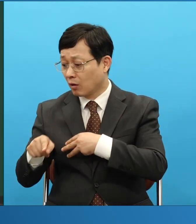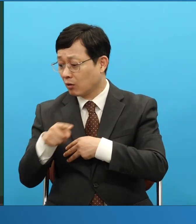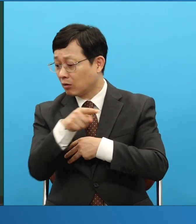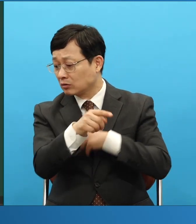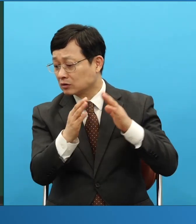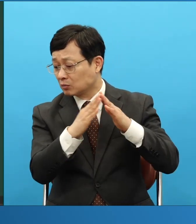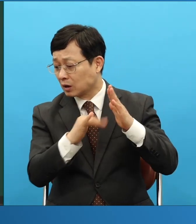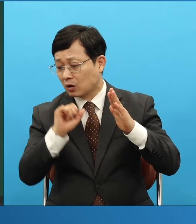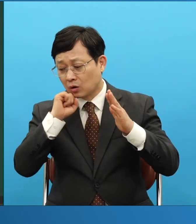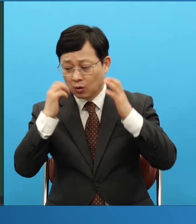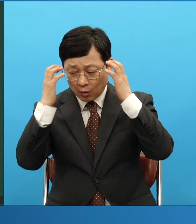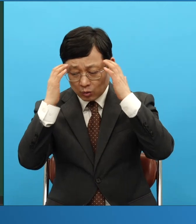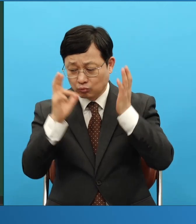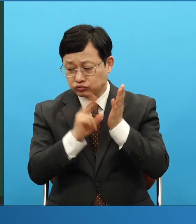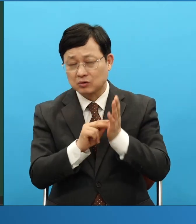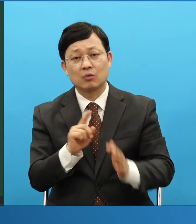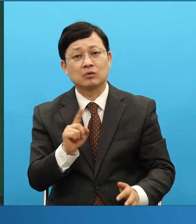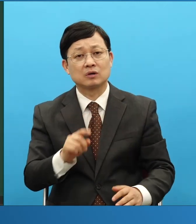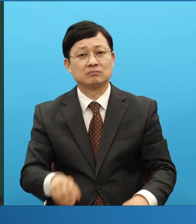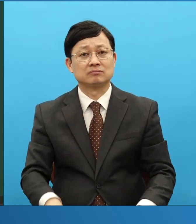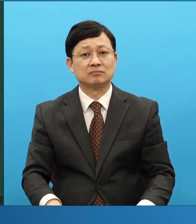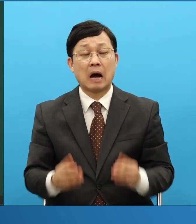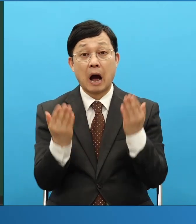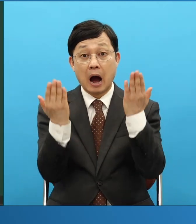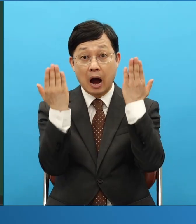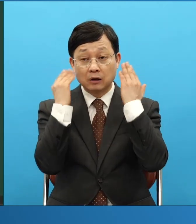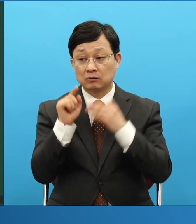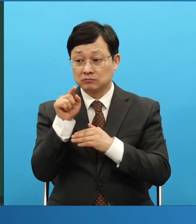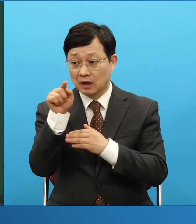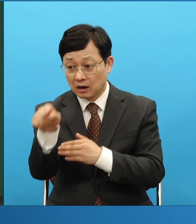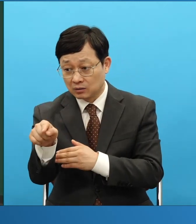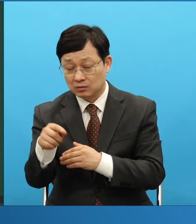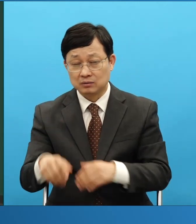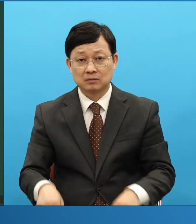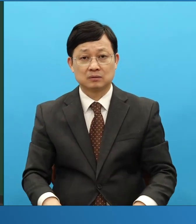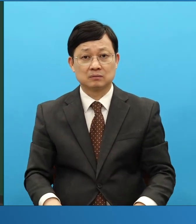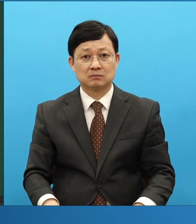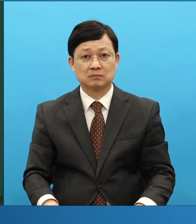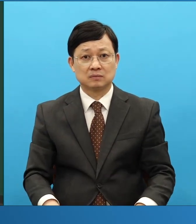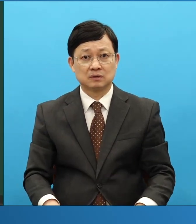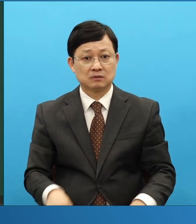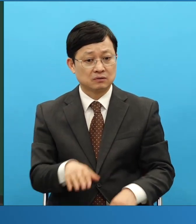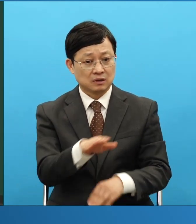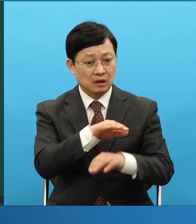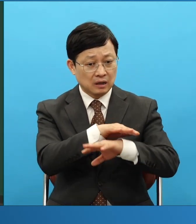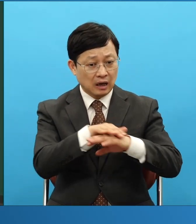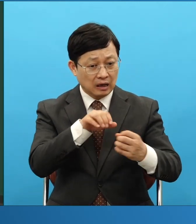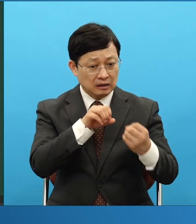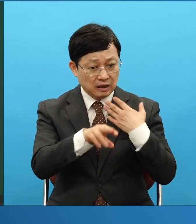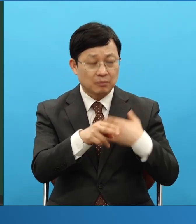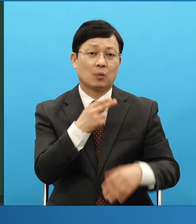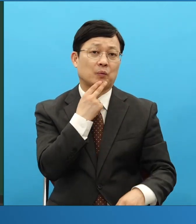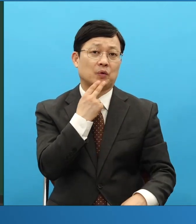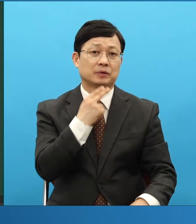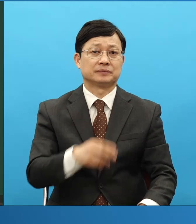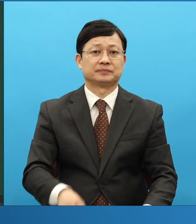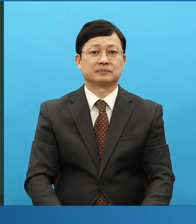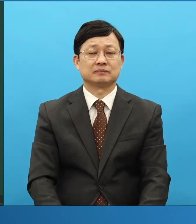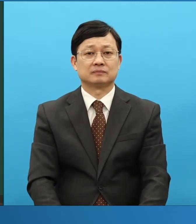학교 가도 정말로 우리에게 답이 되는 거 없습니다 학교 가도 정말로 우리에게 되는 아닙니다